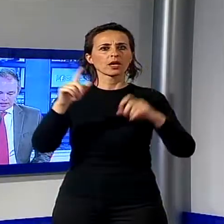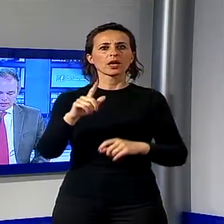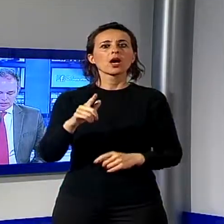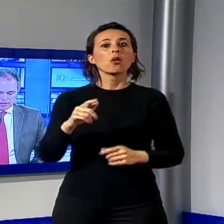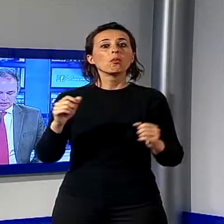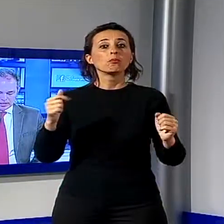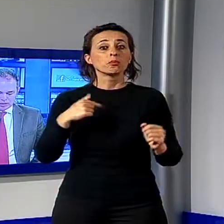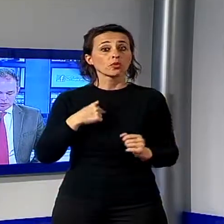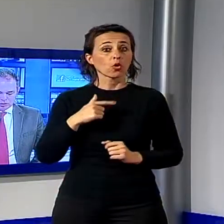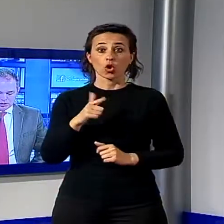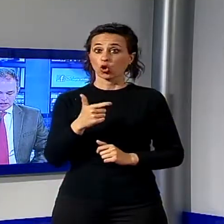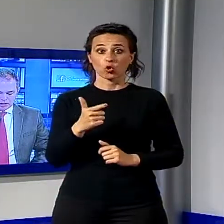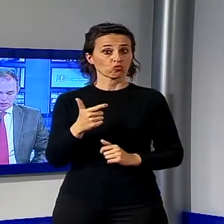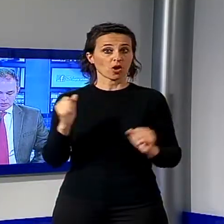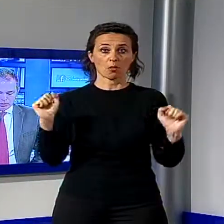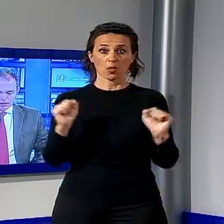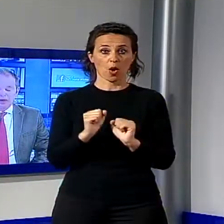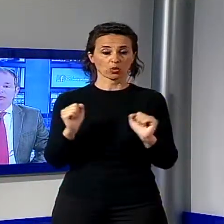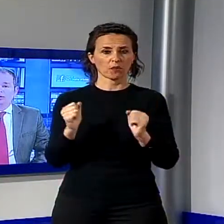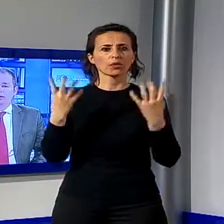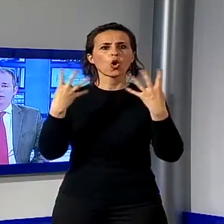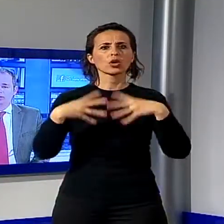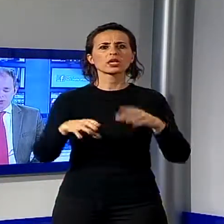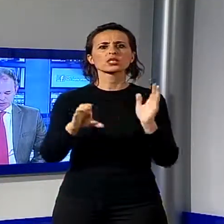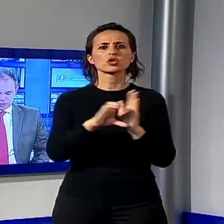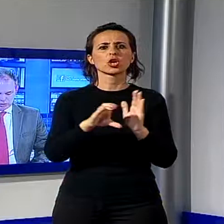organizzato dal Comune di Capannori in collaborazione con la Questura.